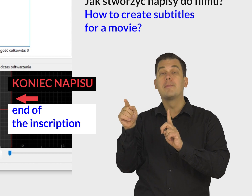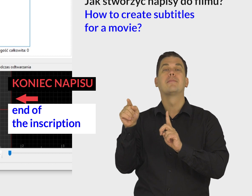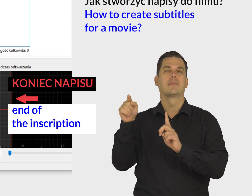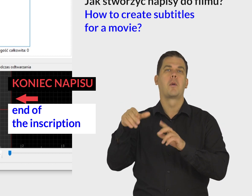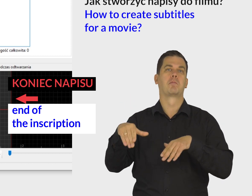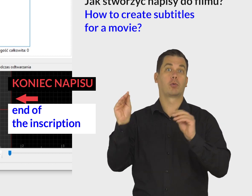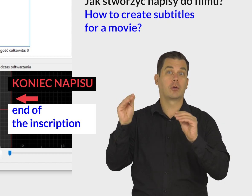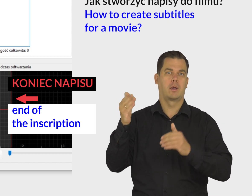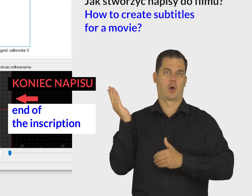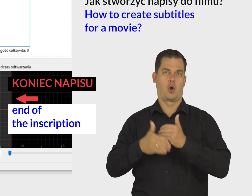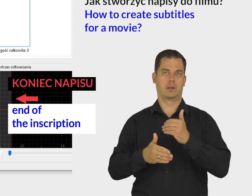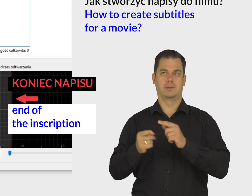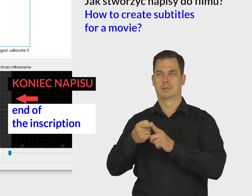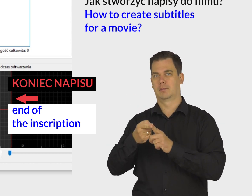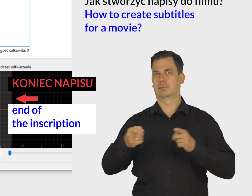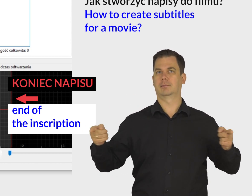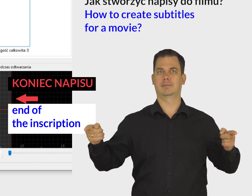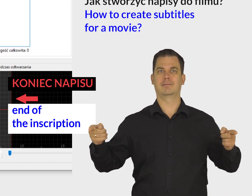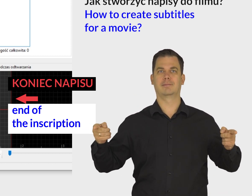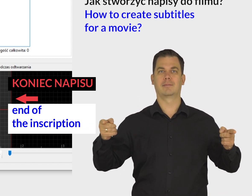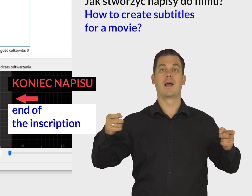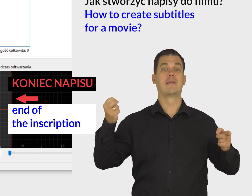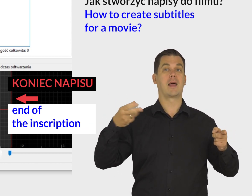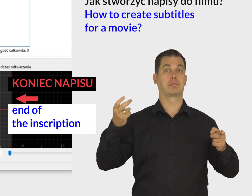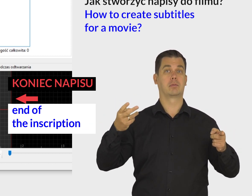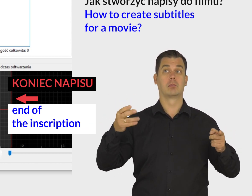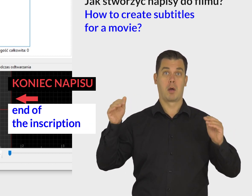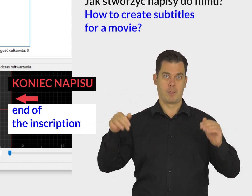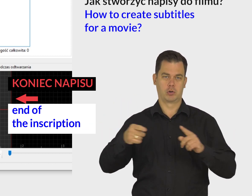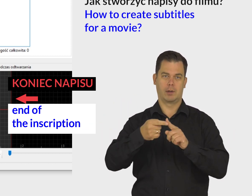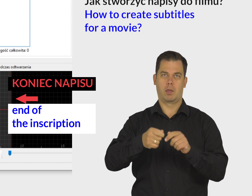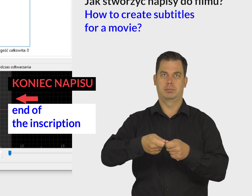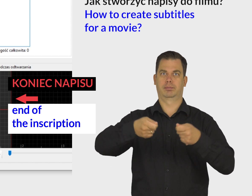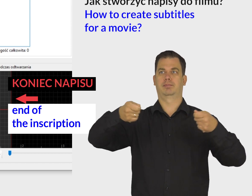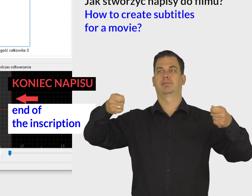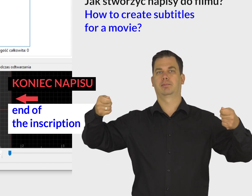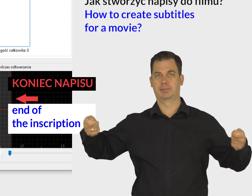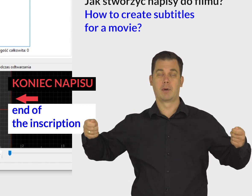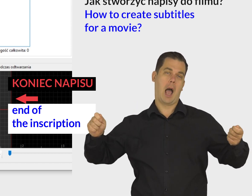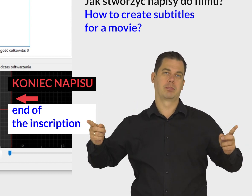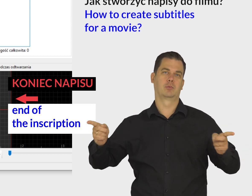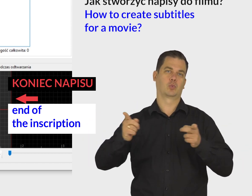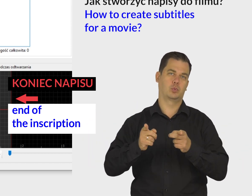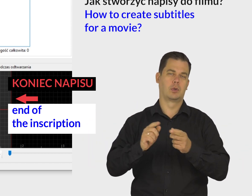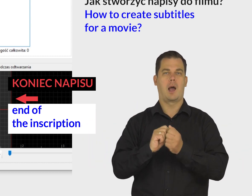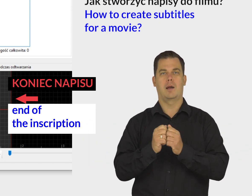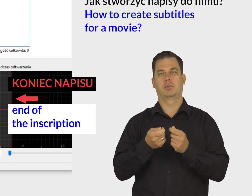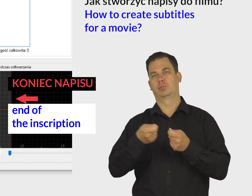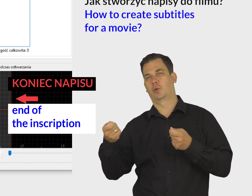Pokazuje ono początek i koniec wyświetlania napisu. Możesz je przesuwać, skracać czy przedłużać.